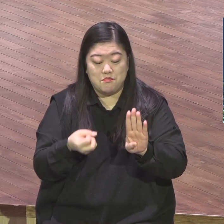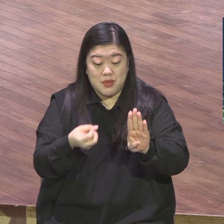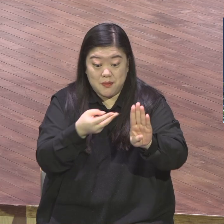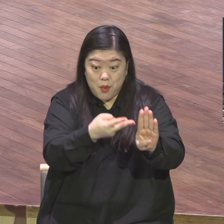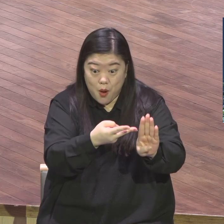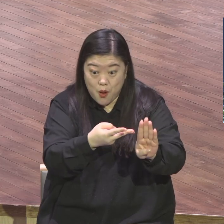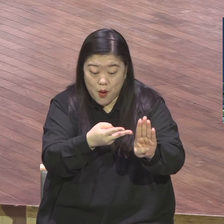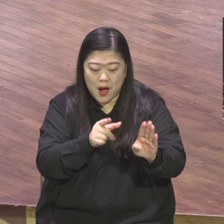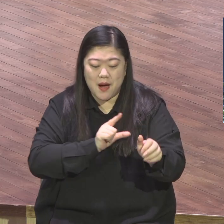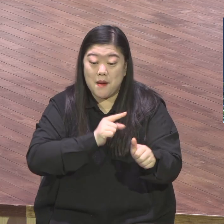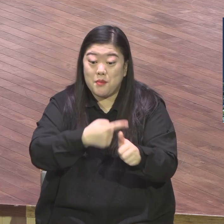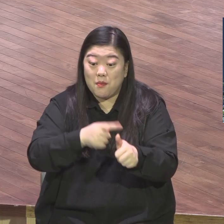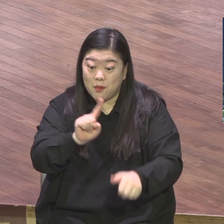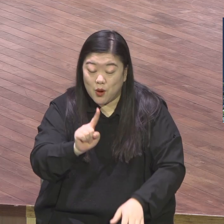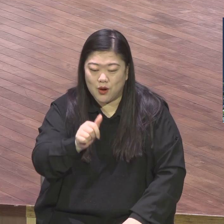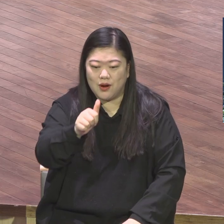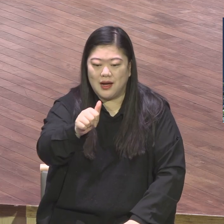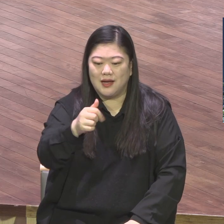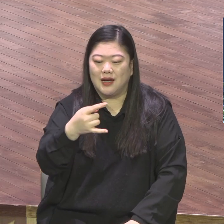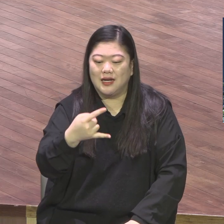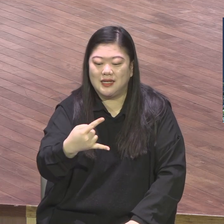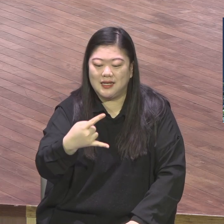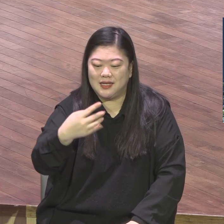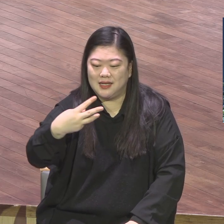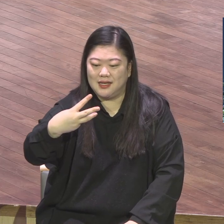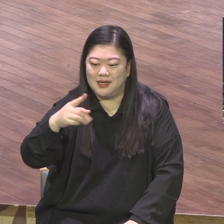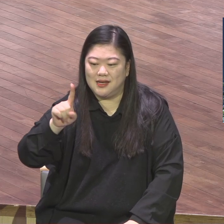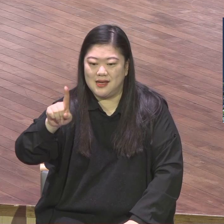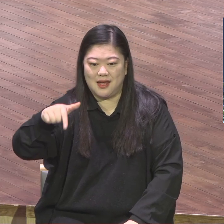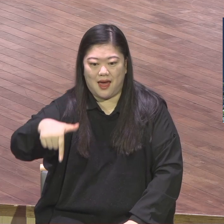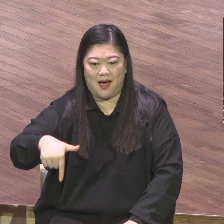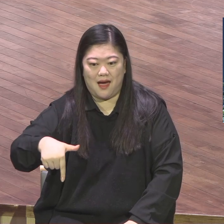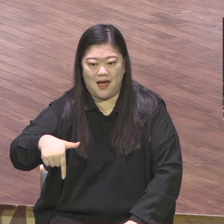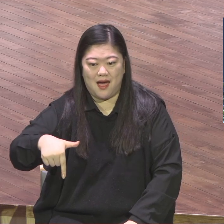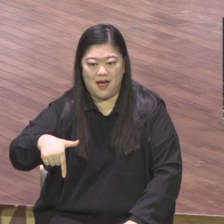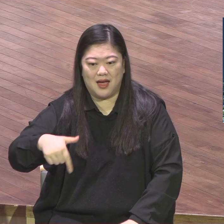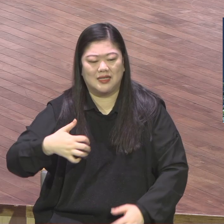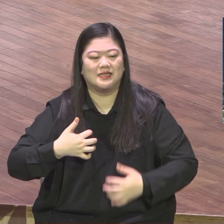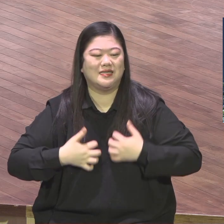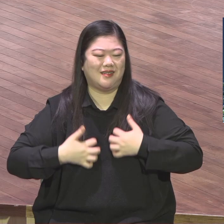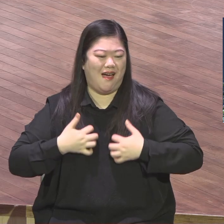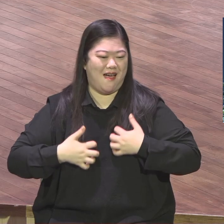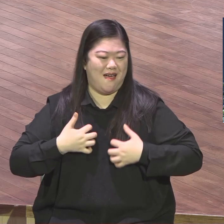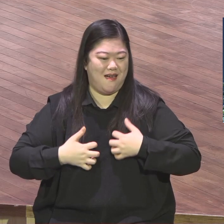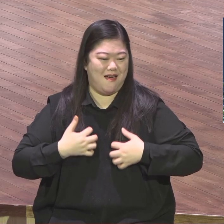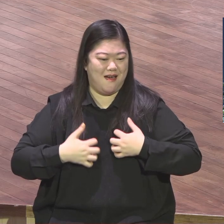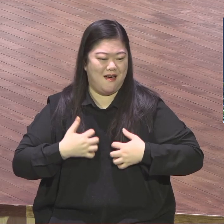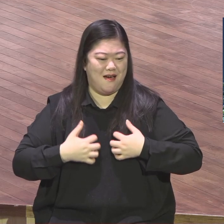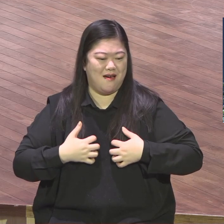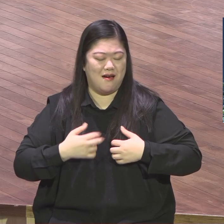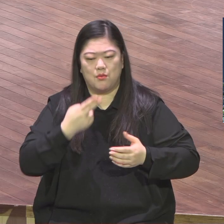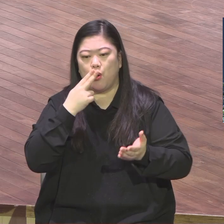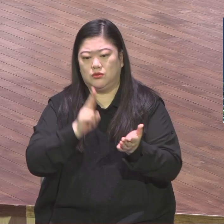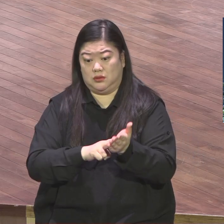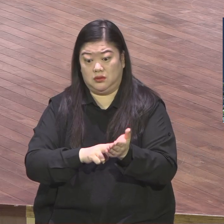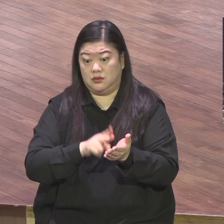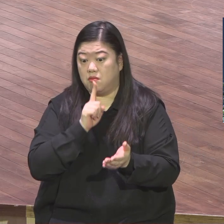보금이라 그렇게 별칭을 붙였습니다. 이 사도 바울은 이 빌리포 설을 통해서 어떤 상황